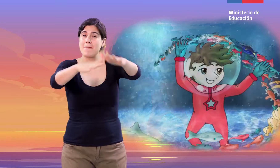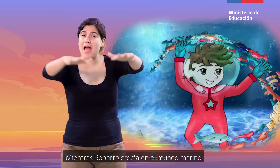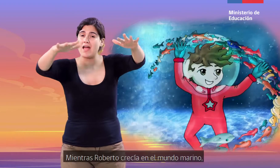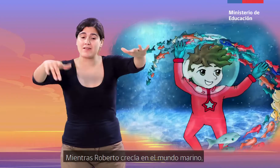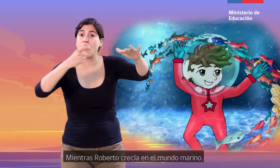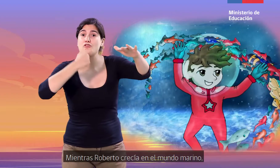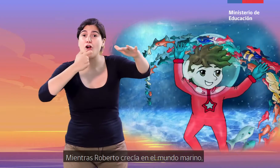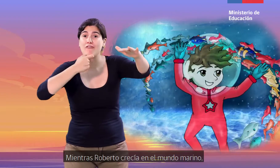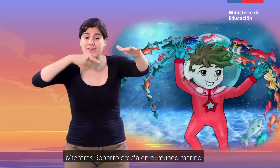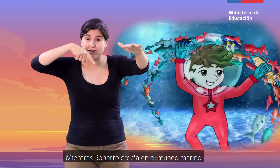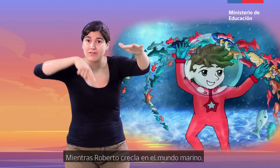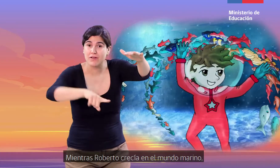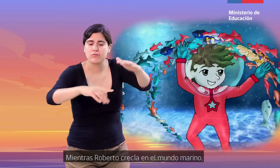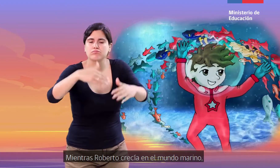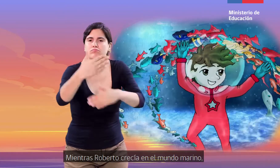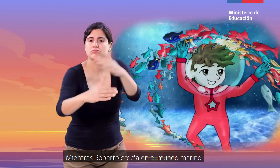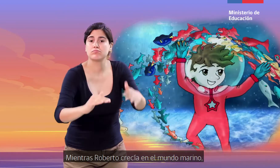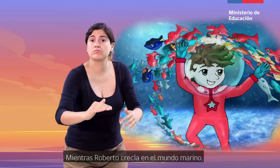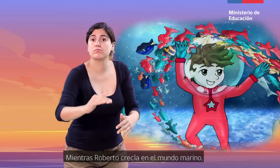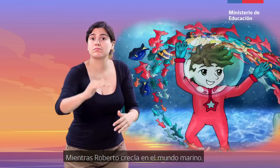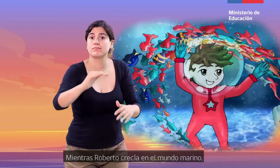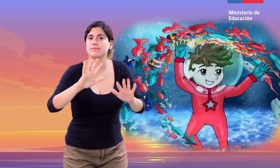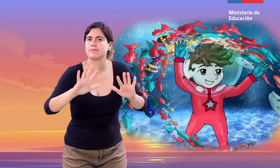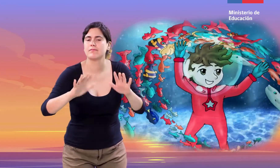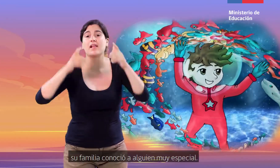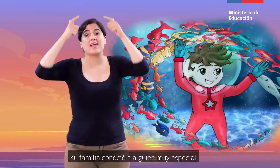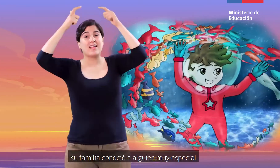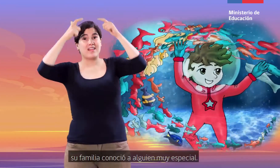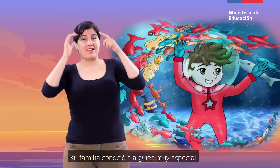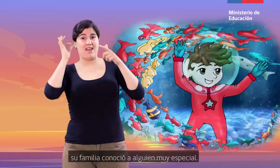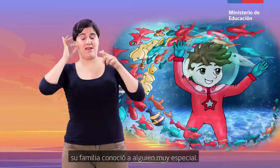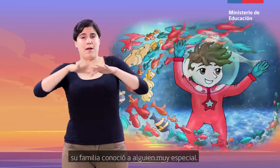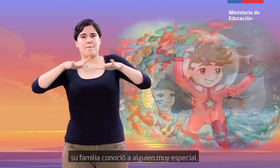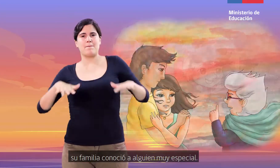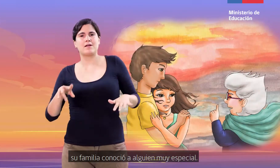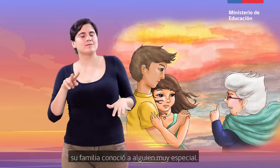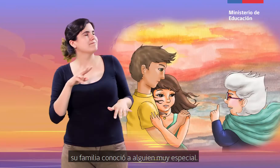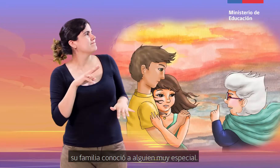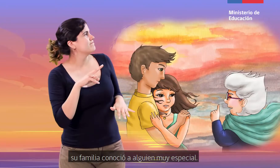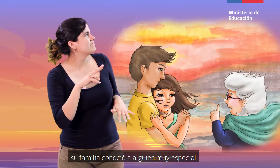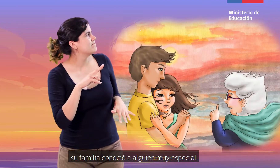Mientras Roberto crecía en el mundo marino, su familia conoció a alguien muy especial.